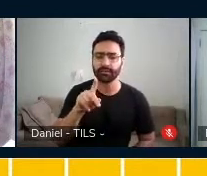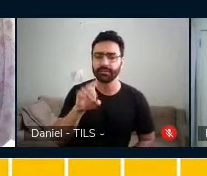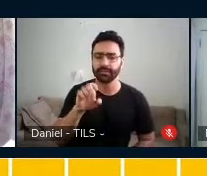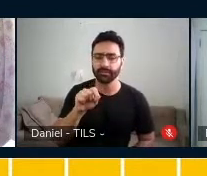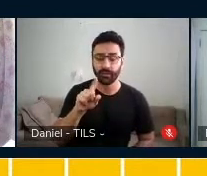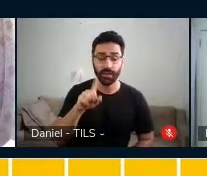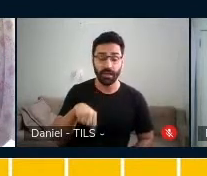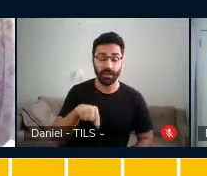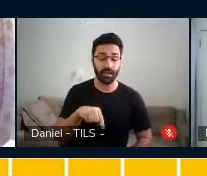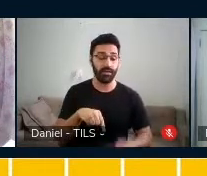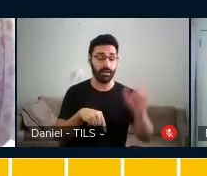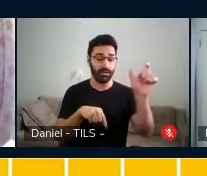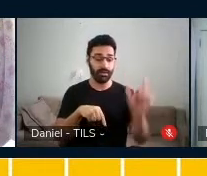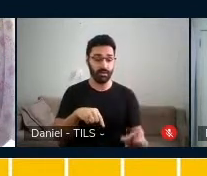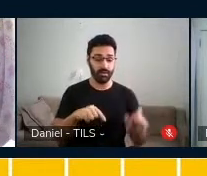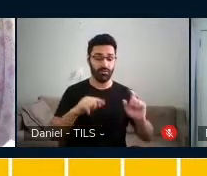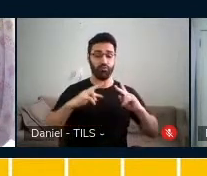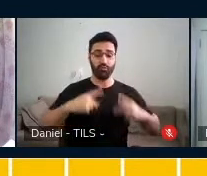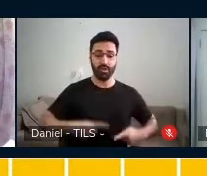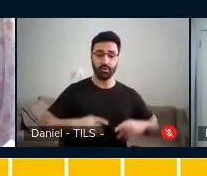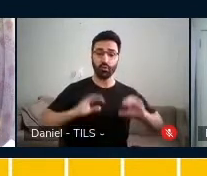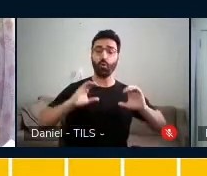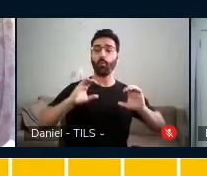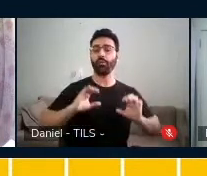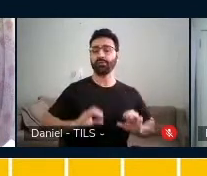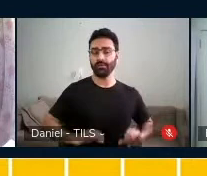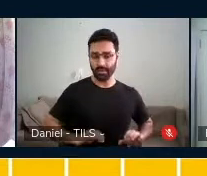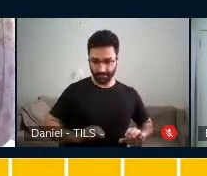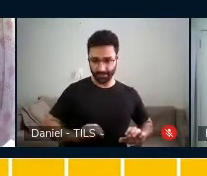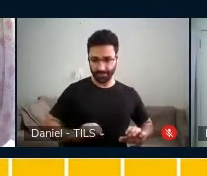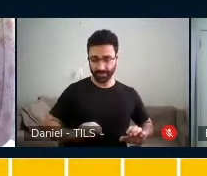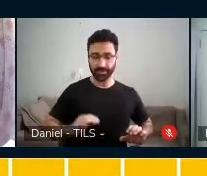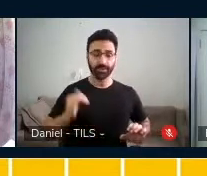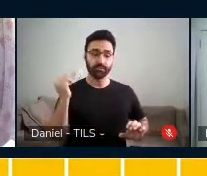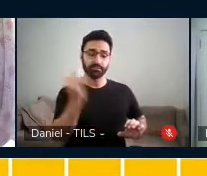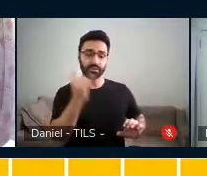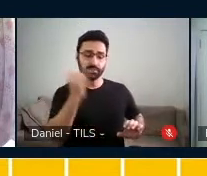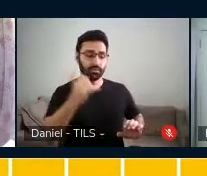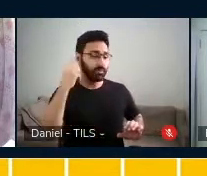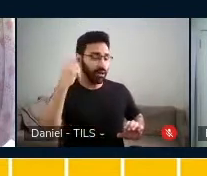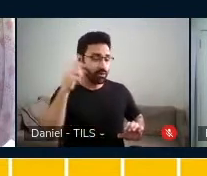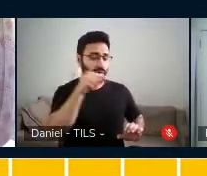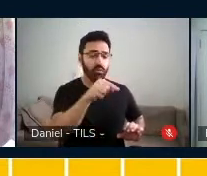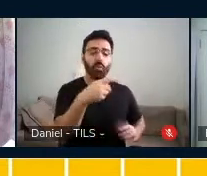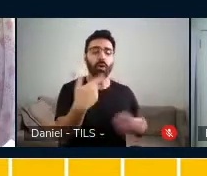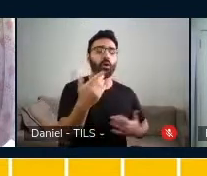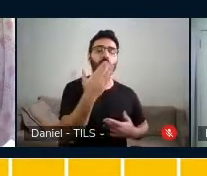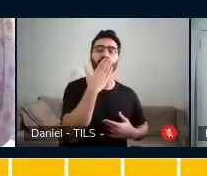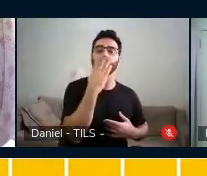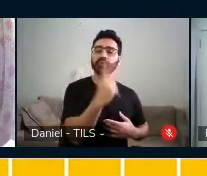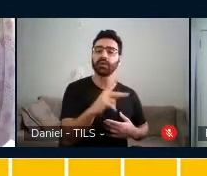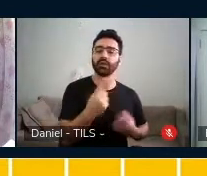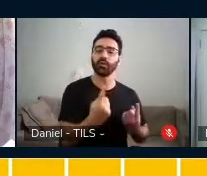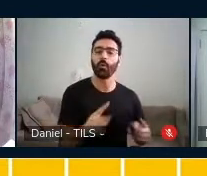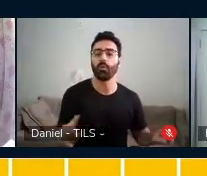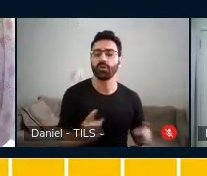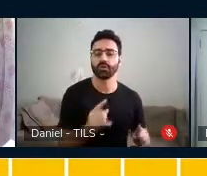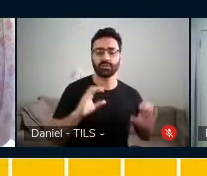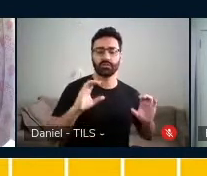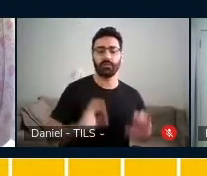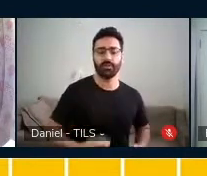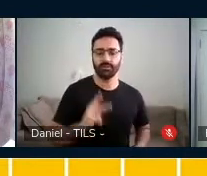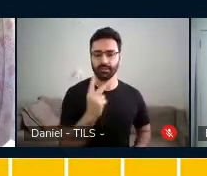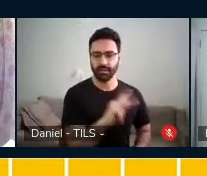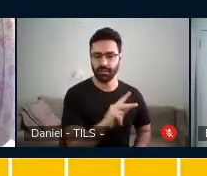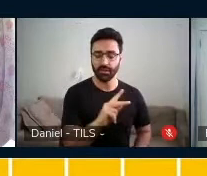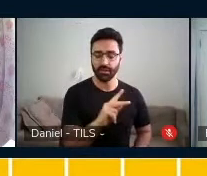em relação aos fenômenos sonoros. E isso é o que a gente vai ver ao longo de todo esse trabalho. Como a gente está falando sobre o desenvolvimento